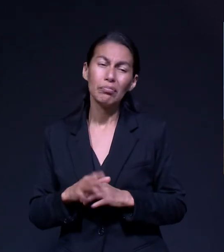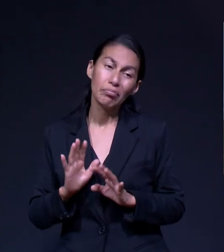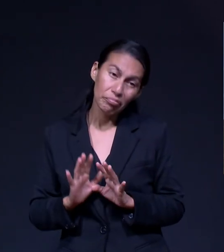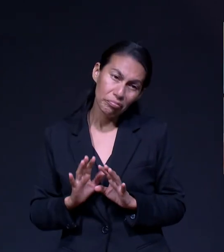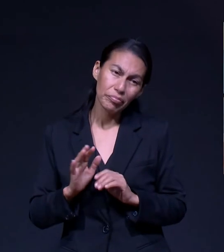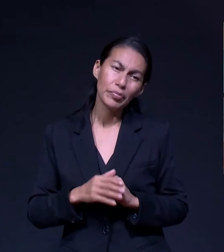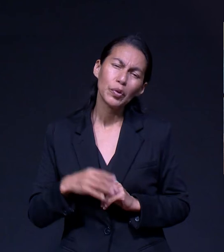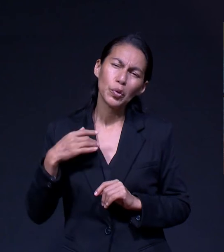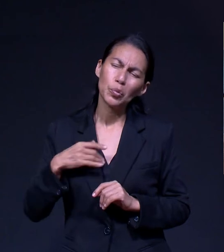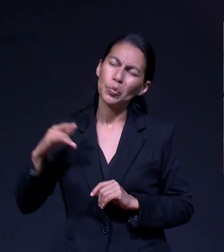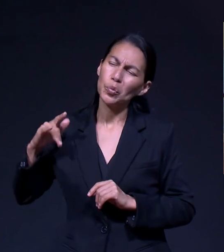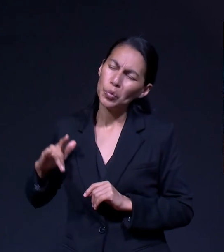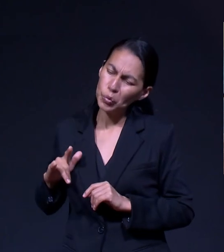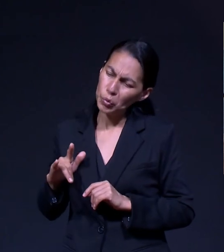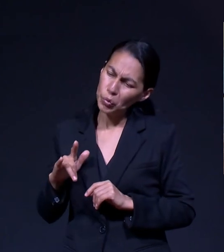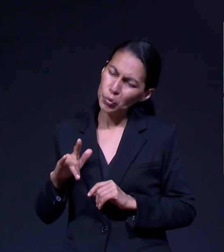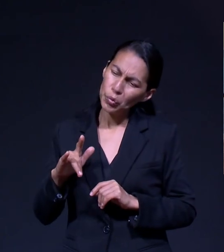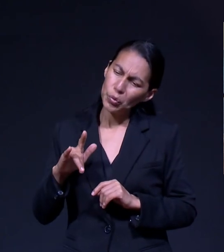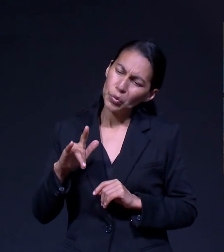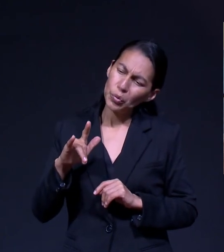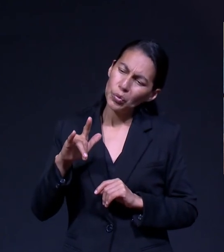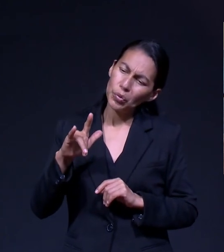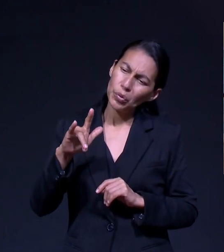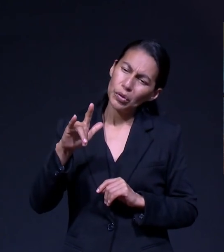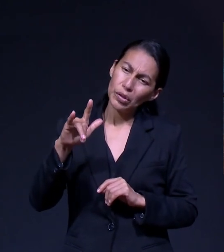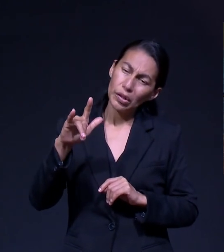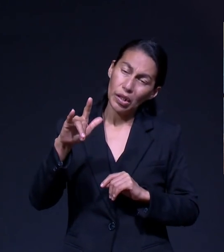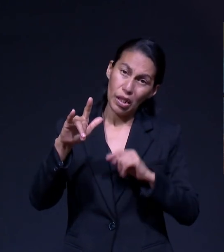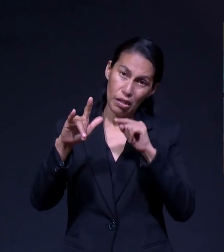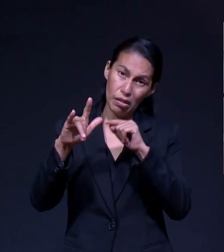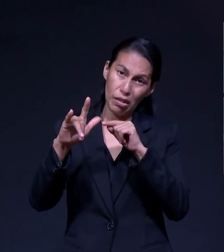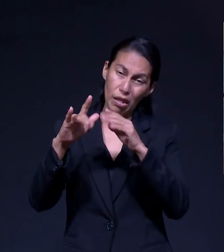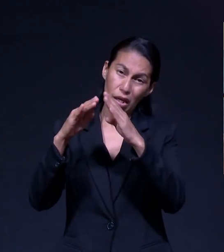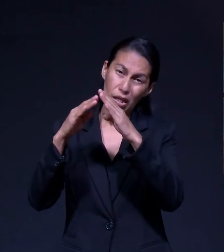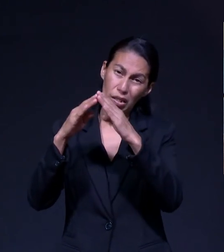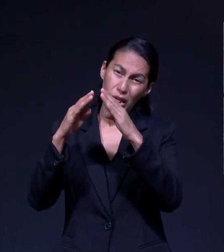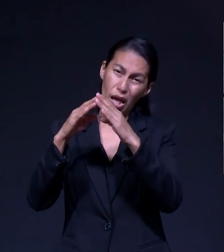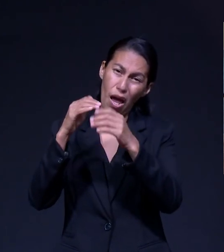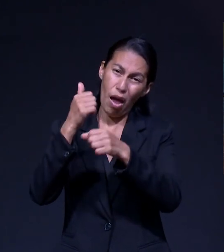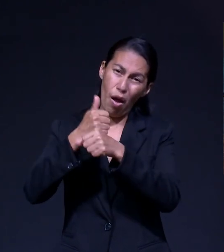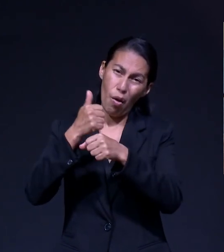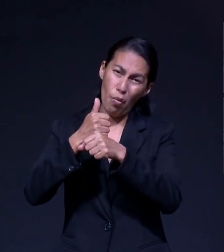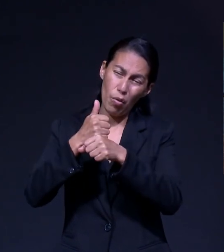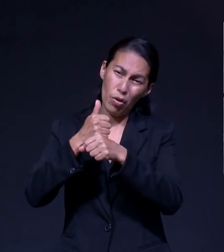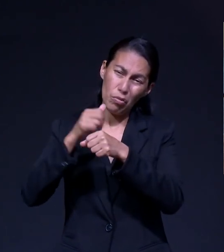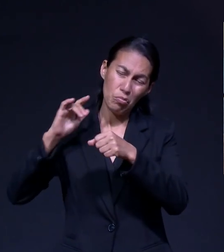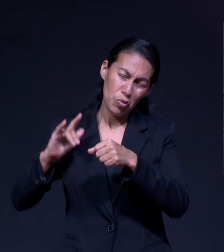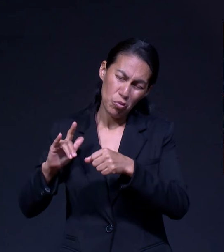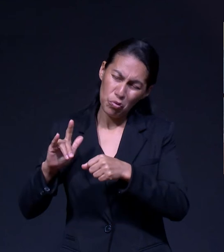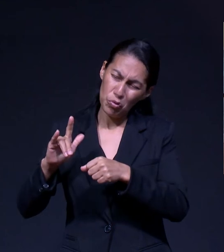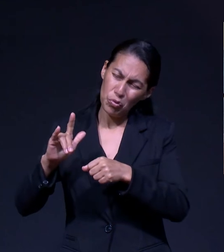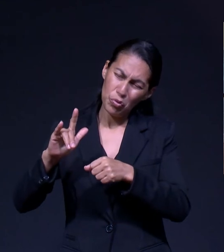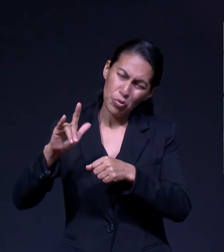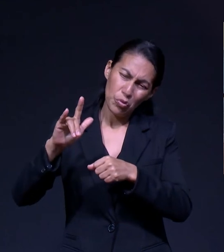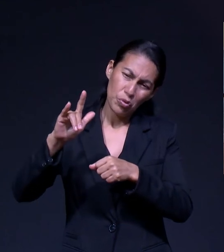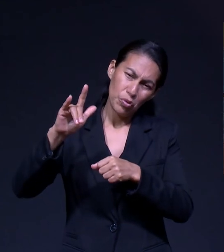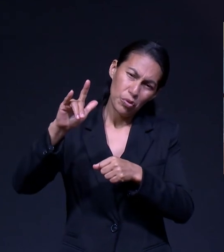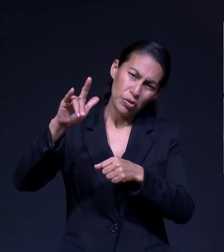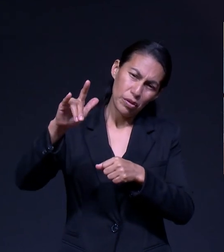Me Subí Al Avión Este En Esa Vacación Iba De Vacaciones A La Casa De Mis Abuelitos Y Con